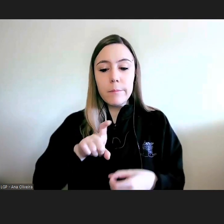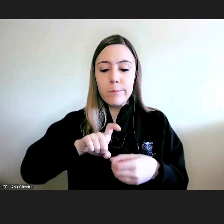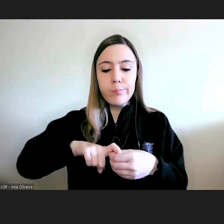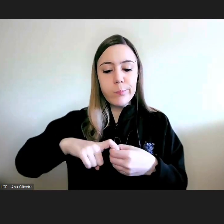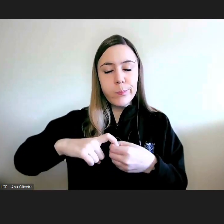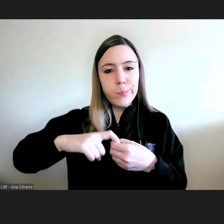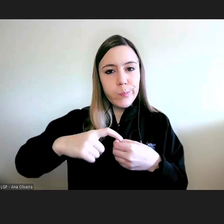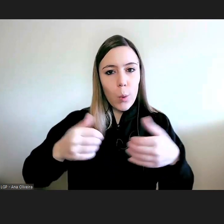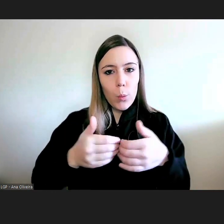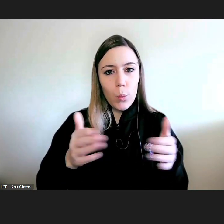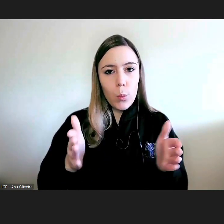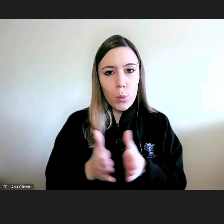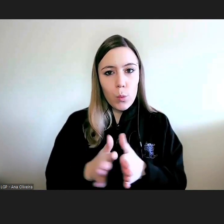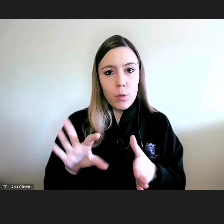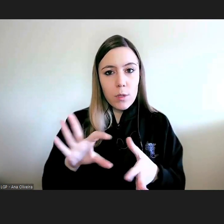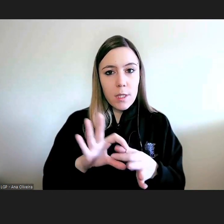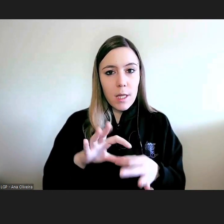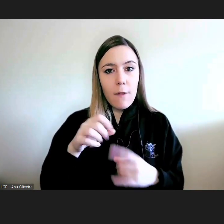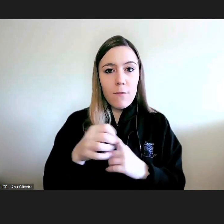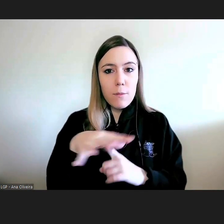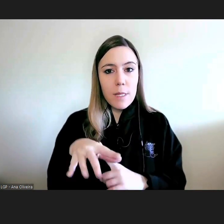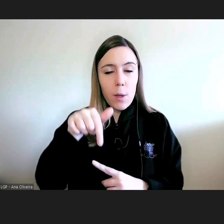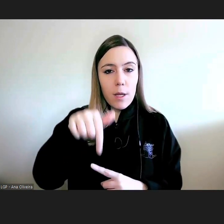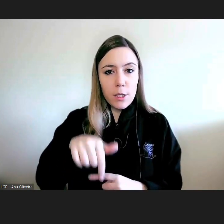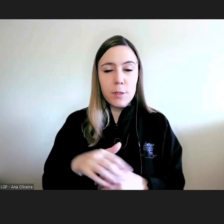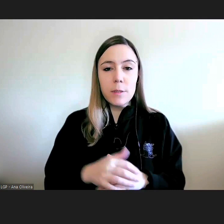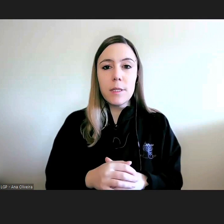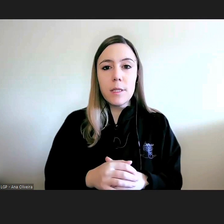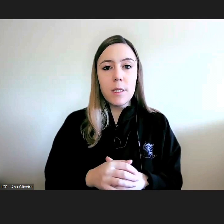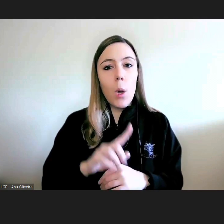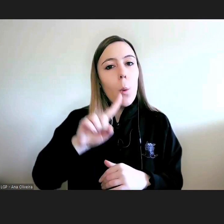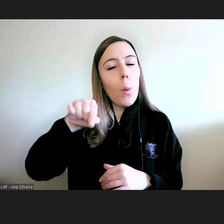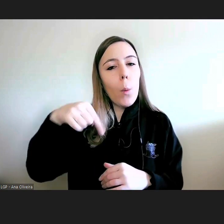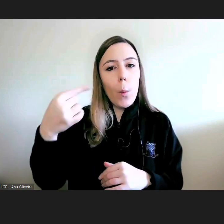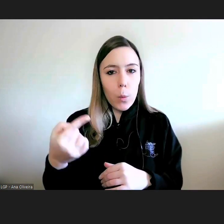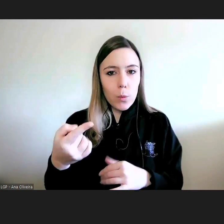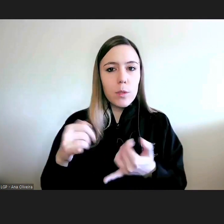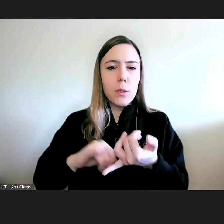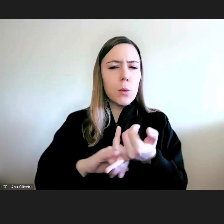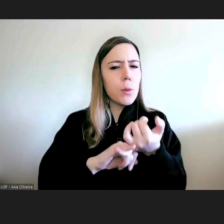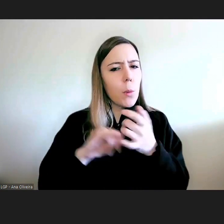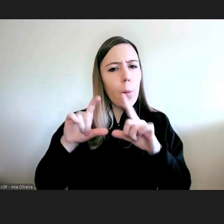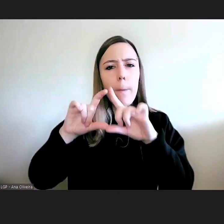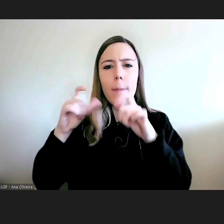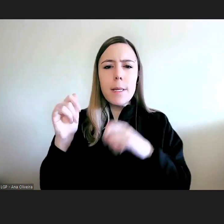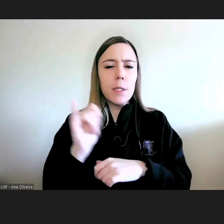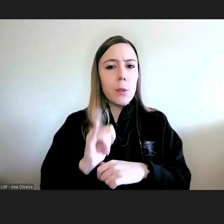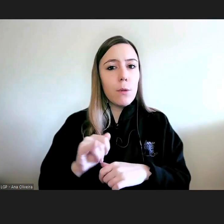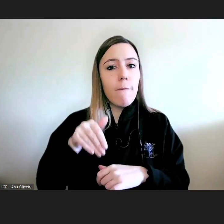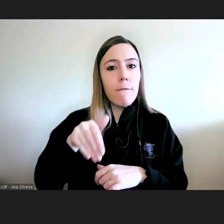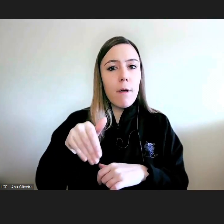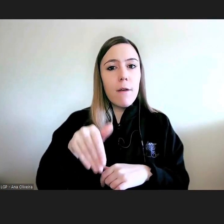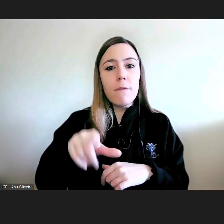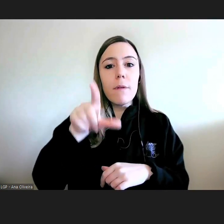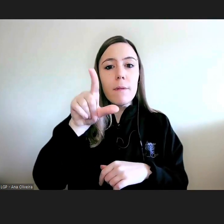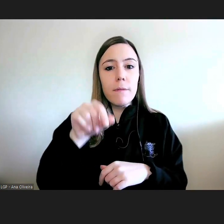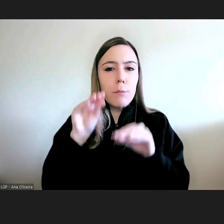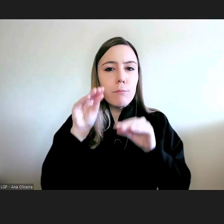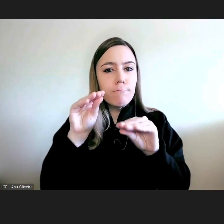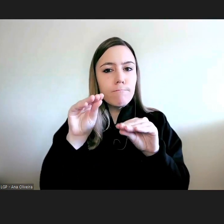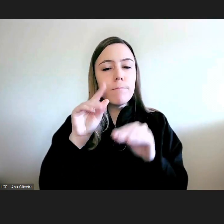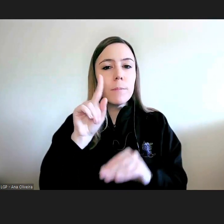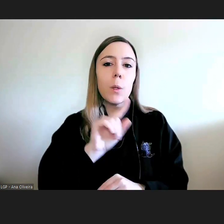nesta ação formativa, portanto, todas as outras entidades que vão concorrer para a formação dos senhores doutores nesta área da